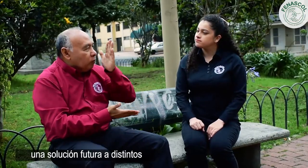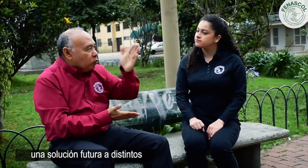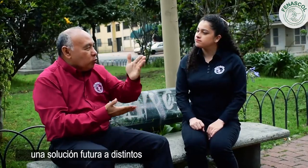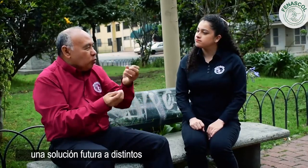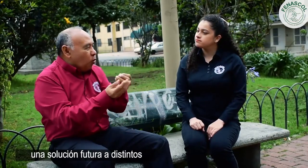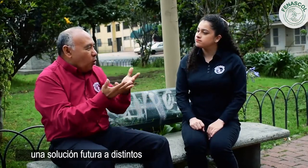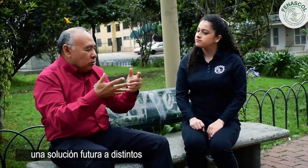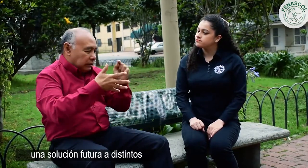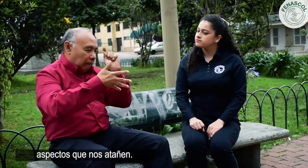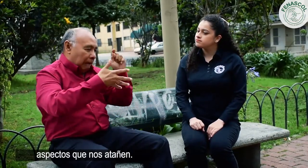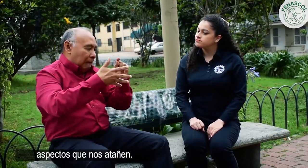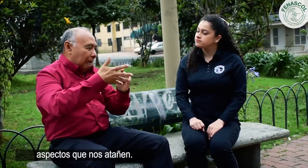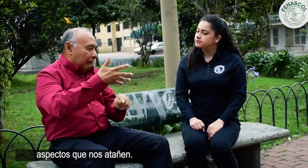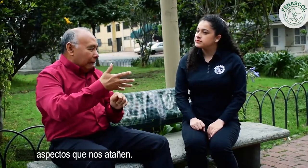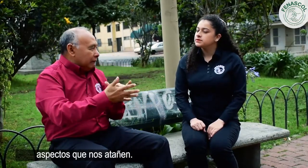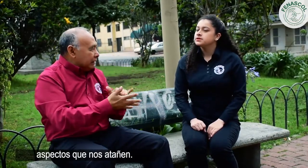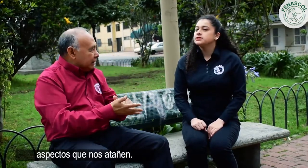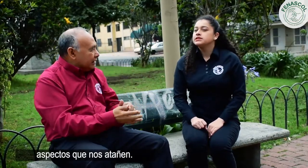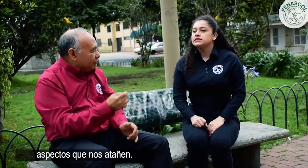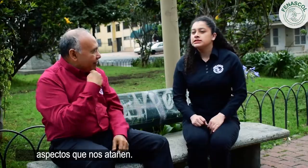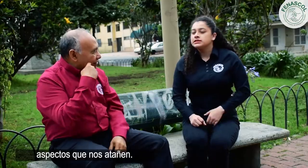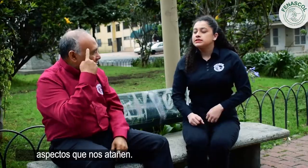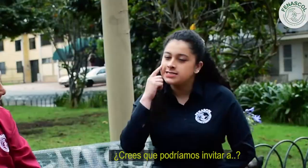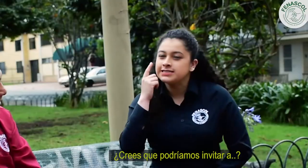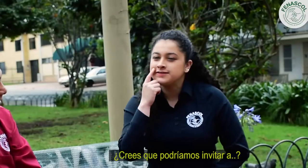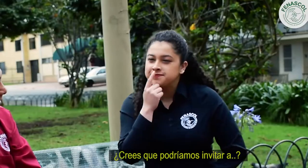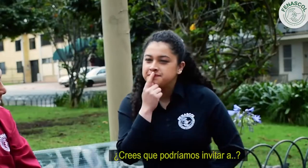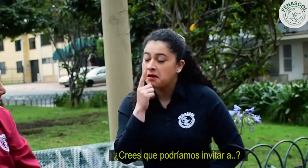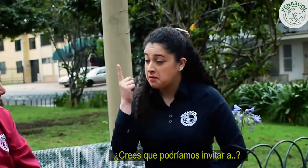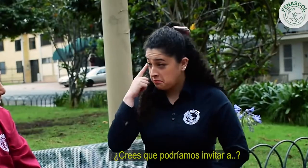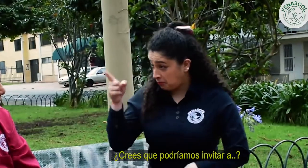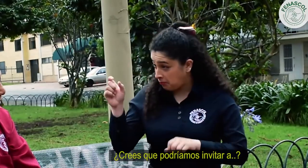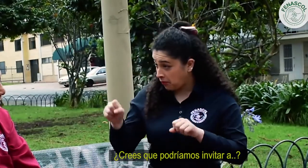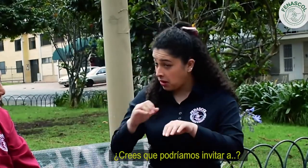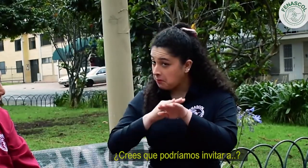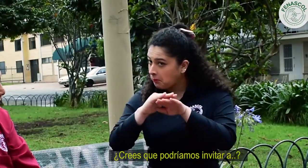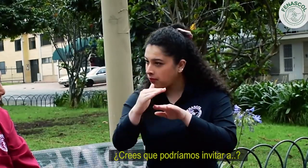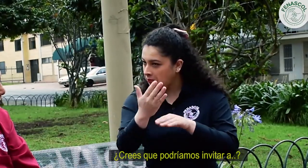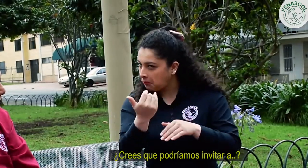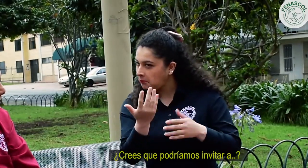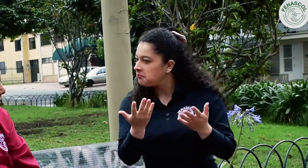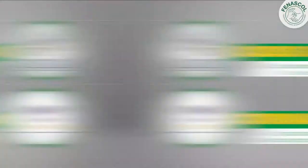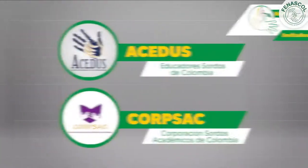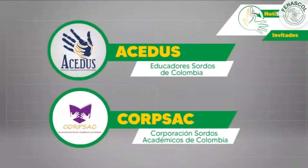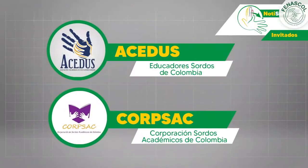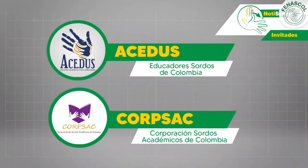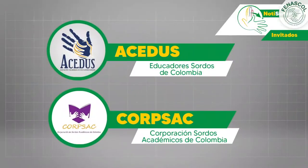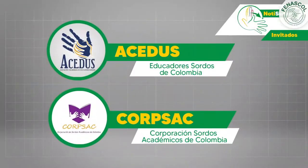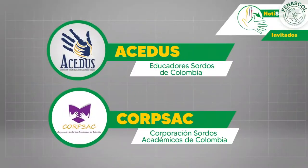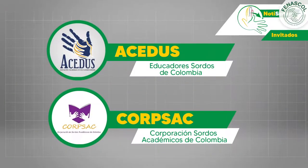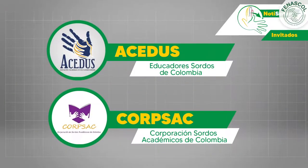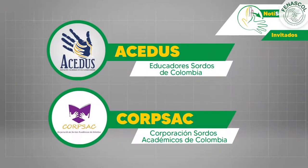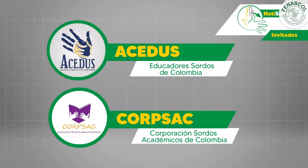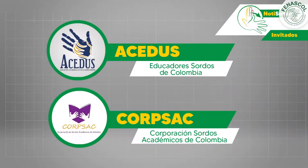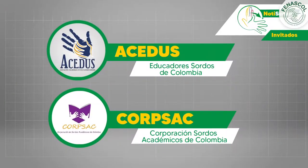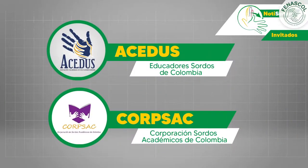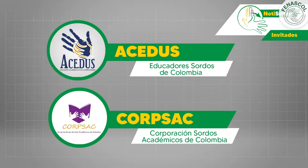a distintos aspectos que nos atañen creería que podríamos invitar a acedus educadores sordos de